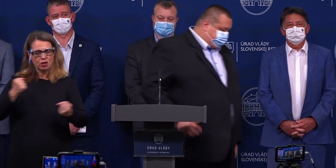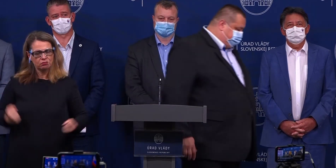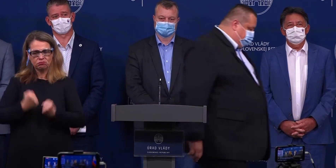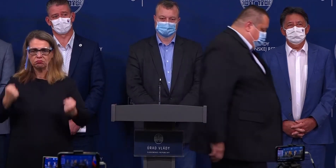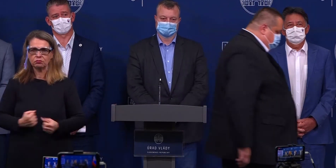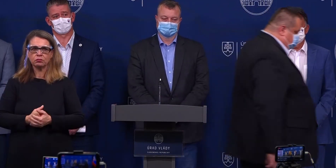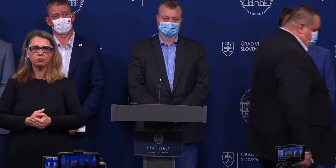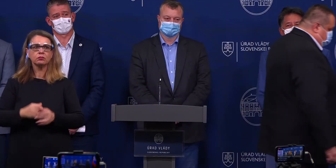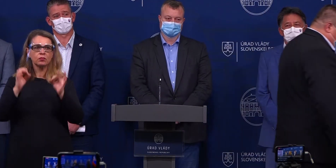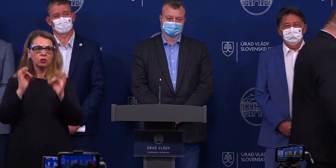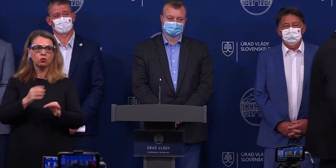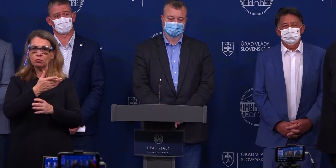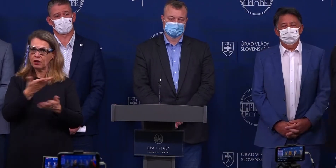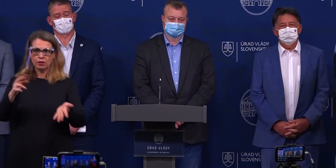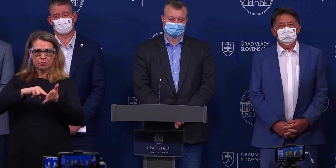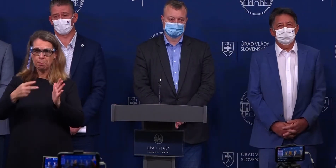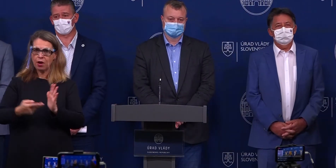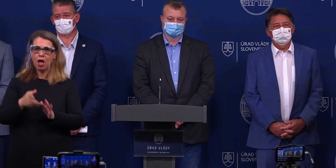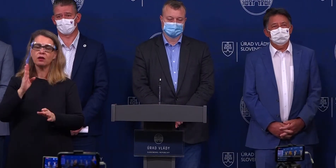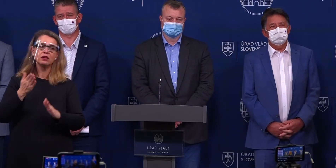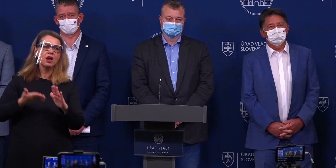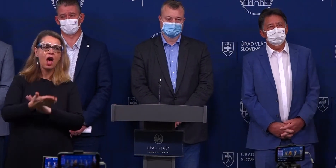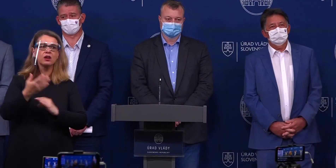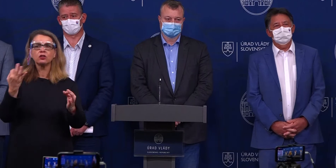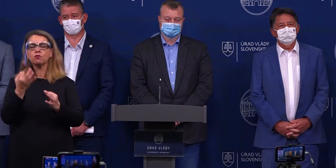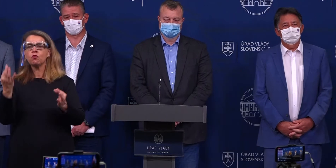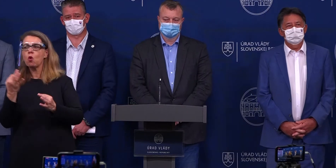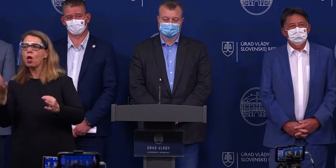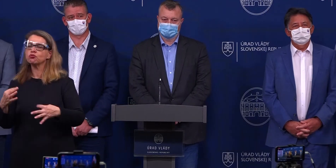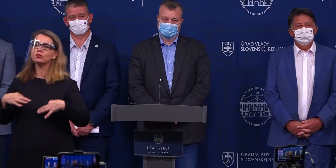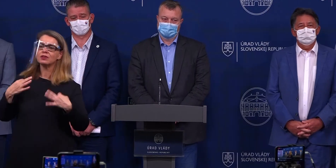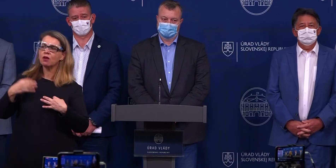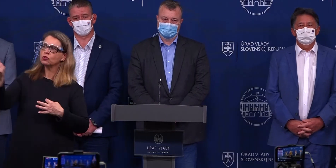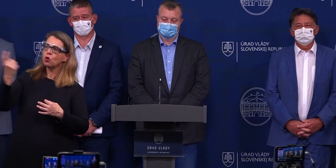Dobre, ale žiaden plán B nie je v súvislosti so zdravotníkmi, zahraničí a posilami.